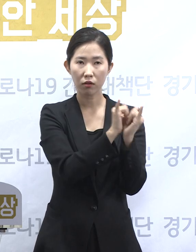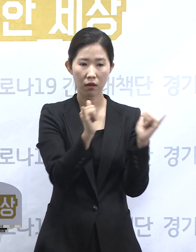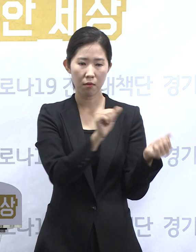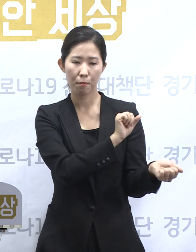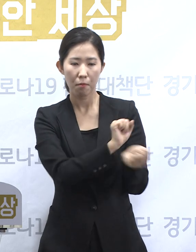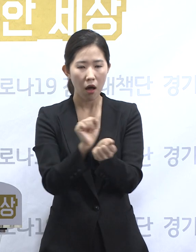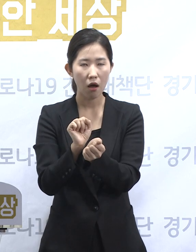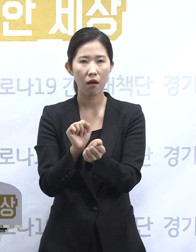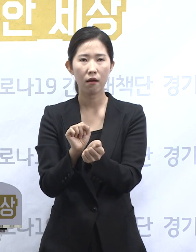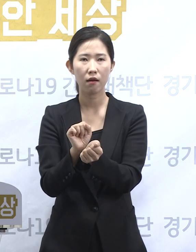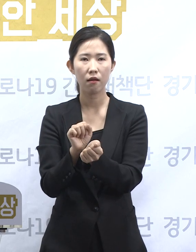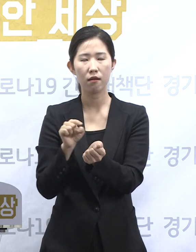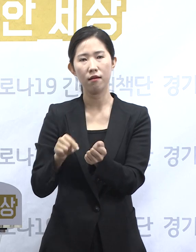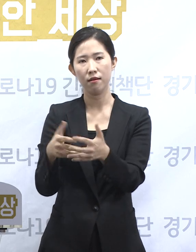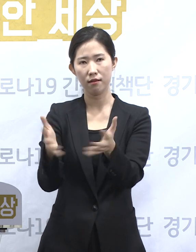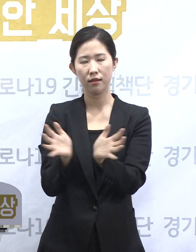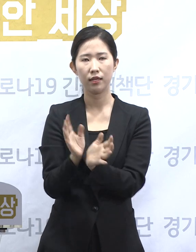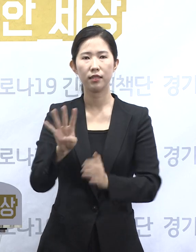확진되었습니다.